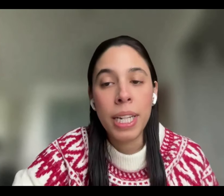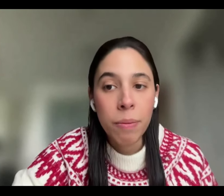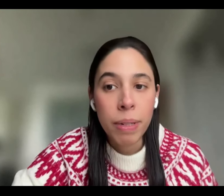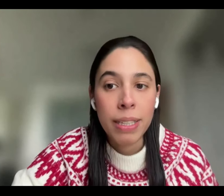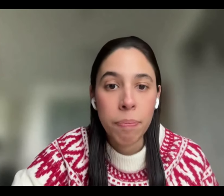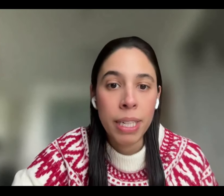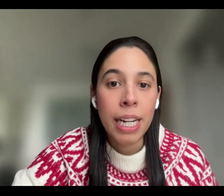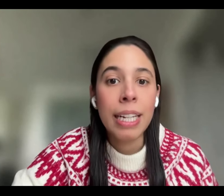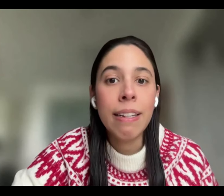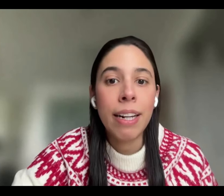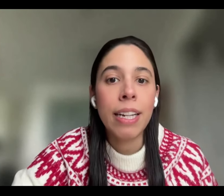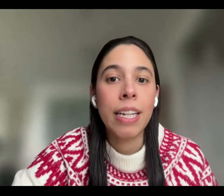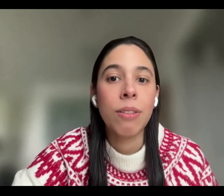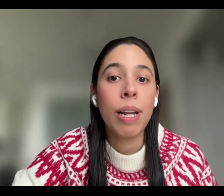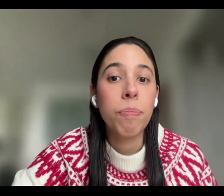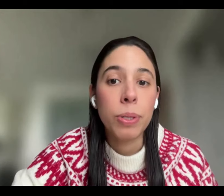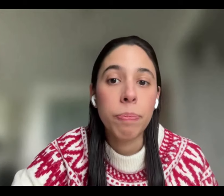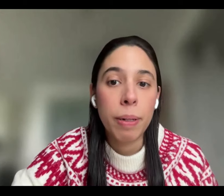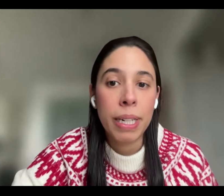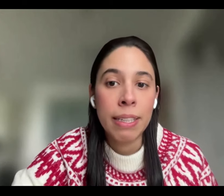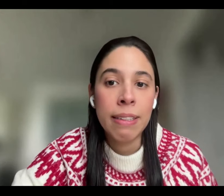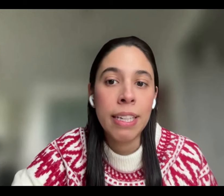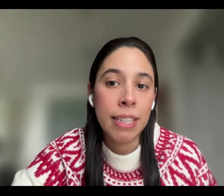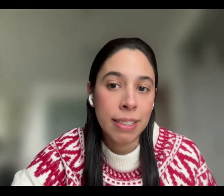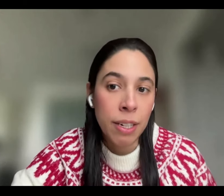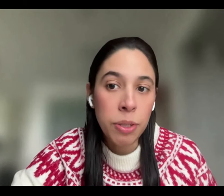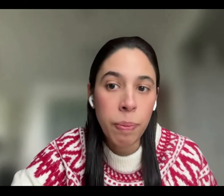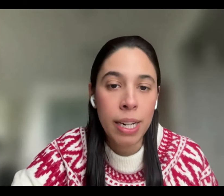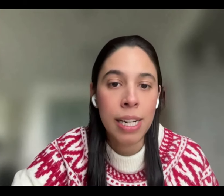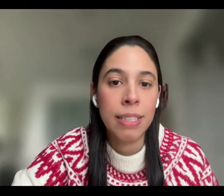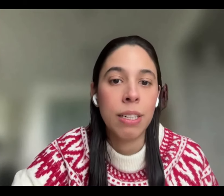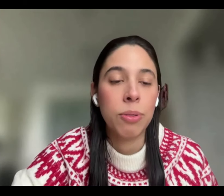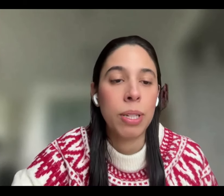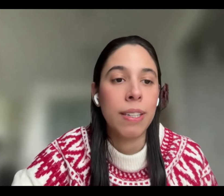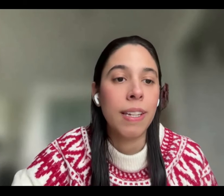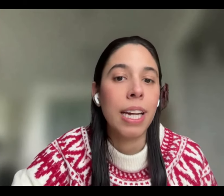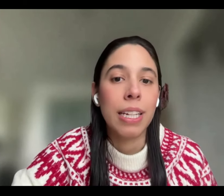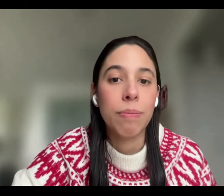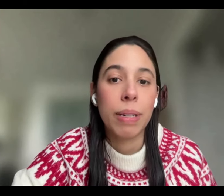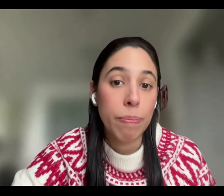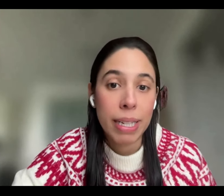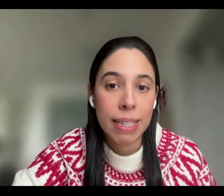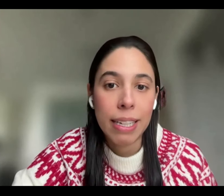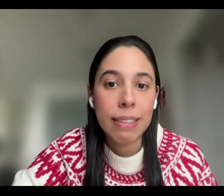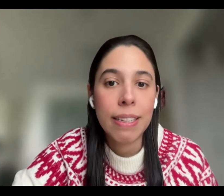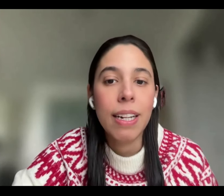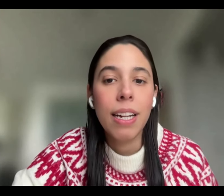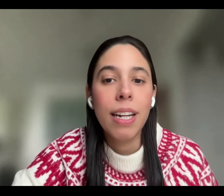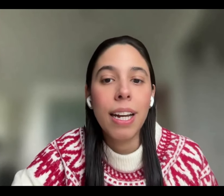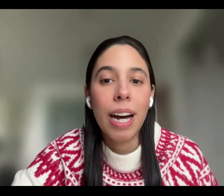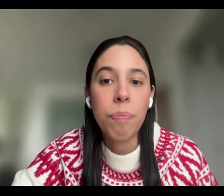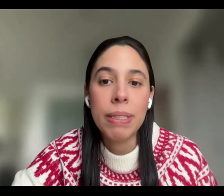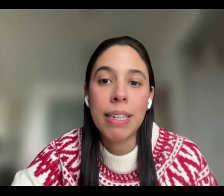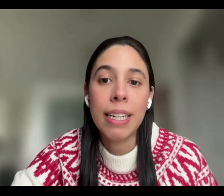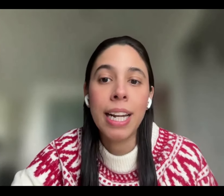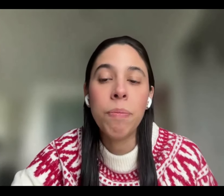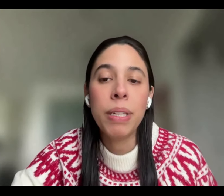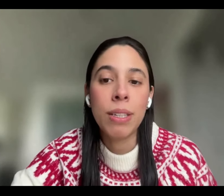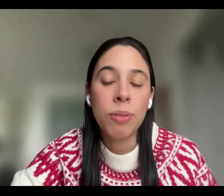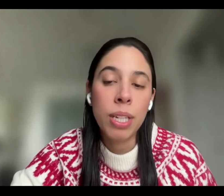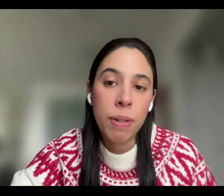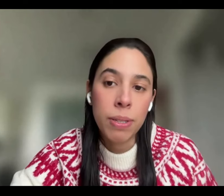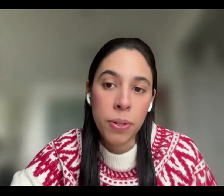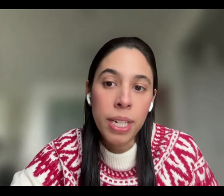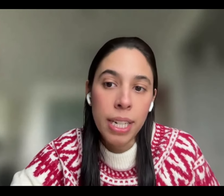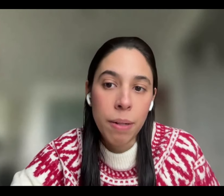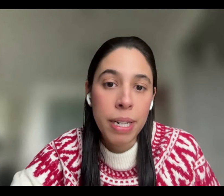usando únicamente pañales y requiriendo el apoyo permanente de terceros para realizar sus actividades más básicas. A pesar de que